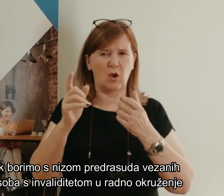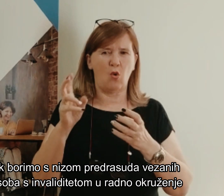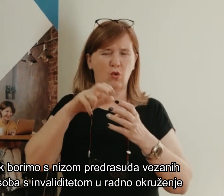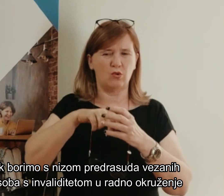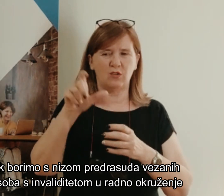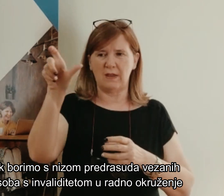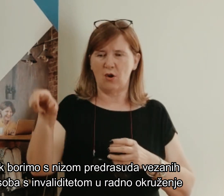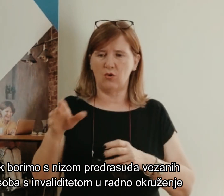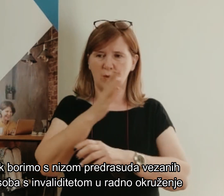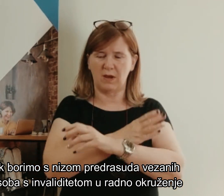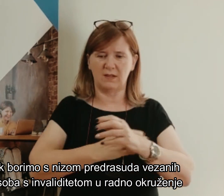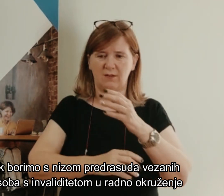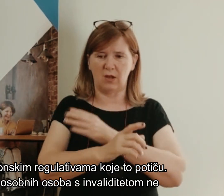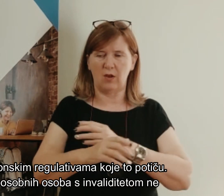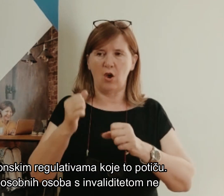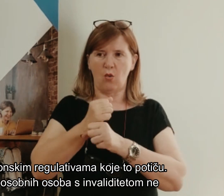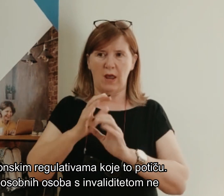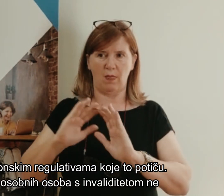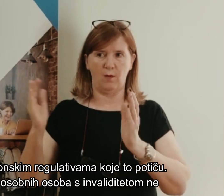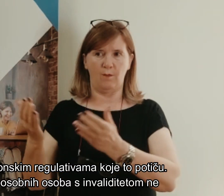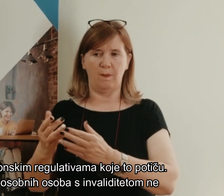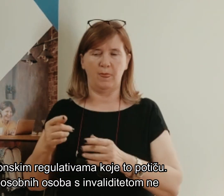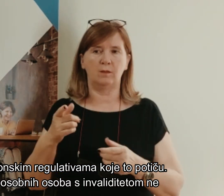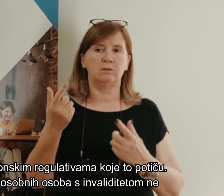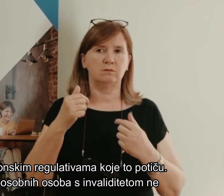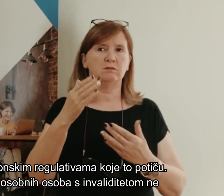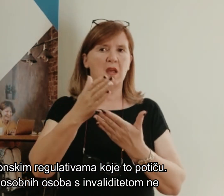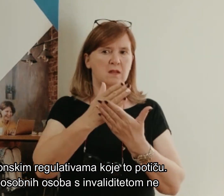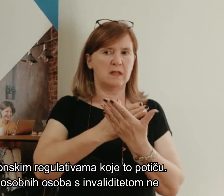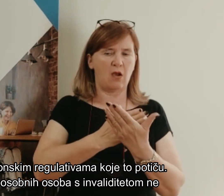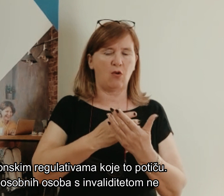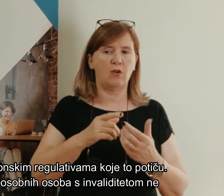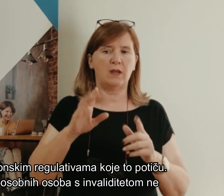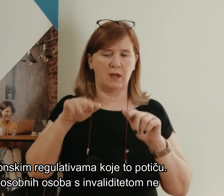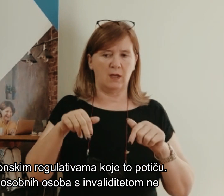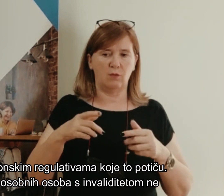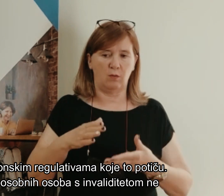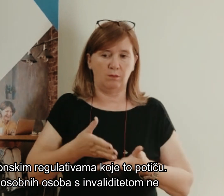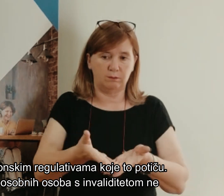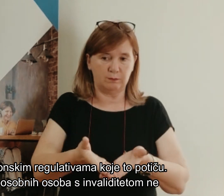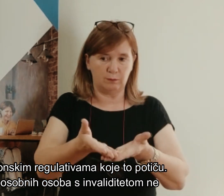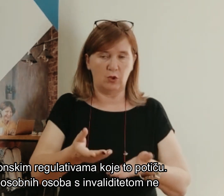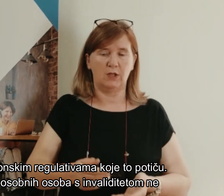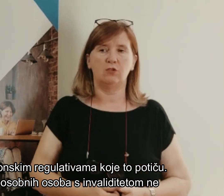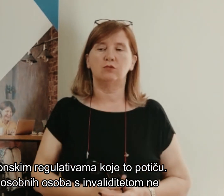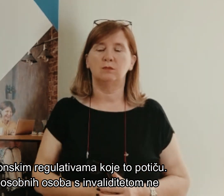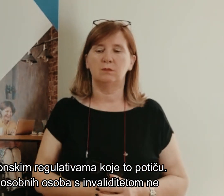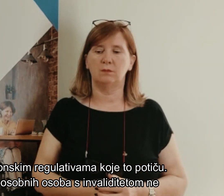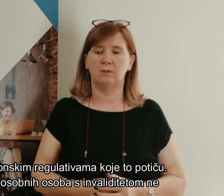invaliditetom u radno okruženje, unatoč mnogim zakonskim regulativama koje to potiču. Veliki broj